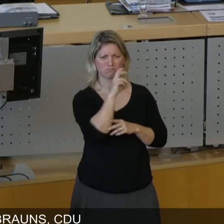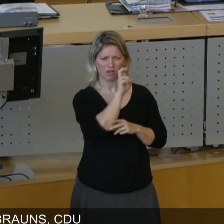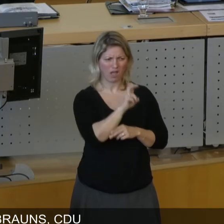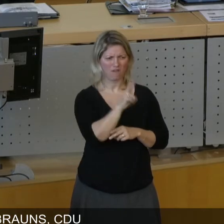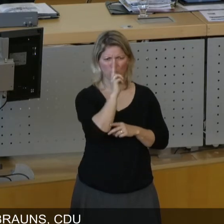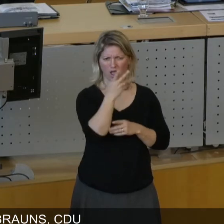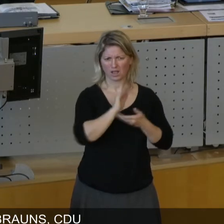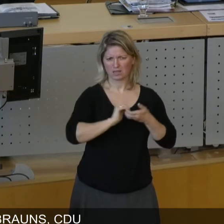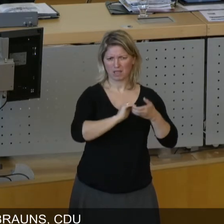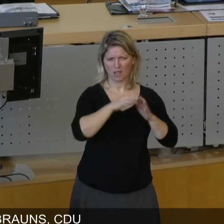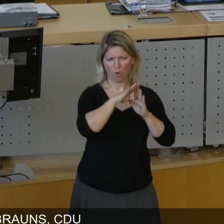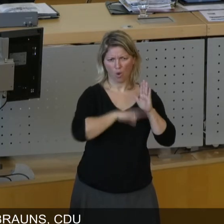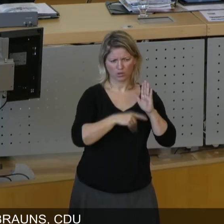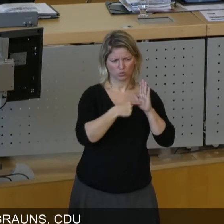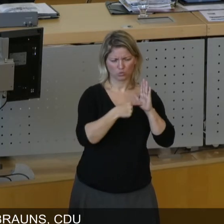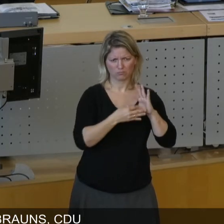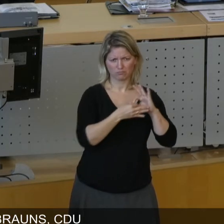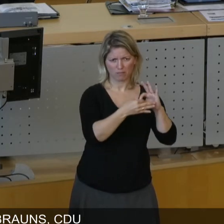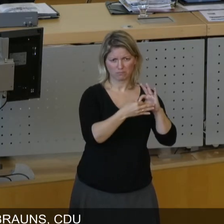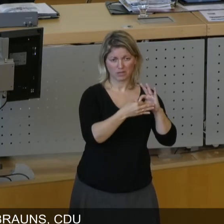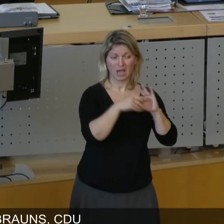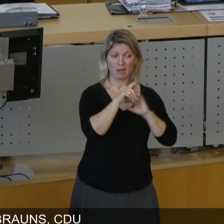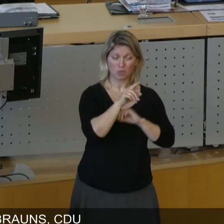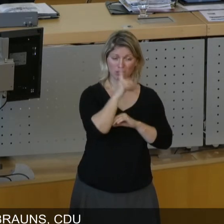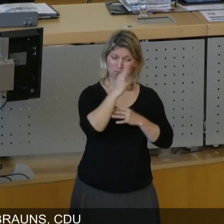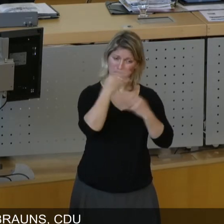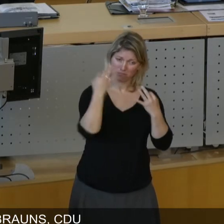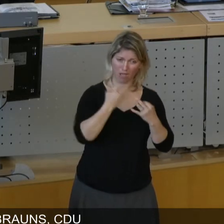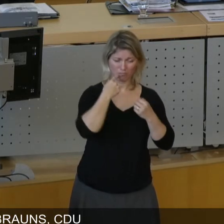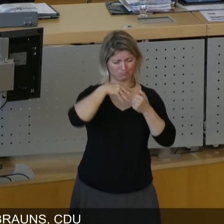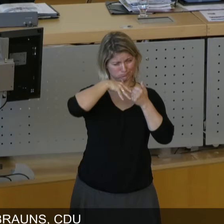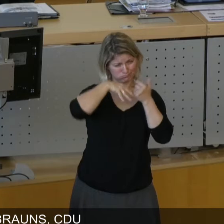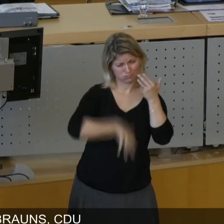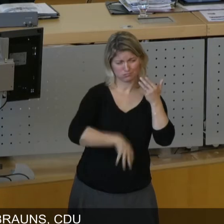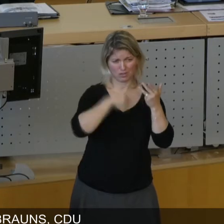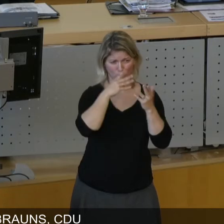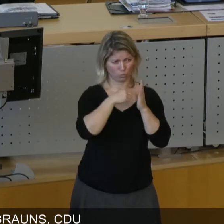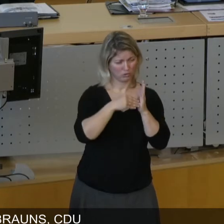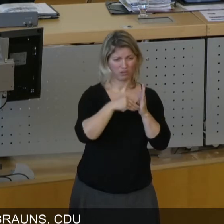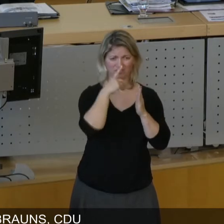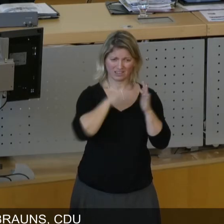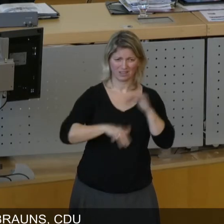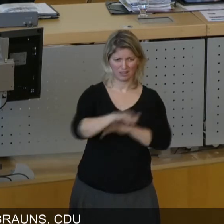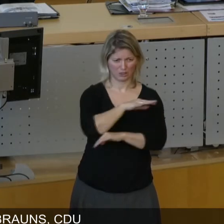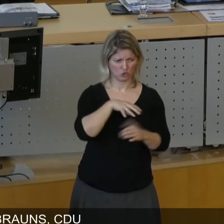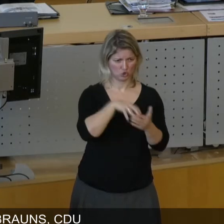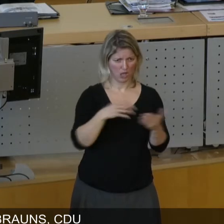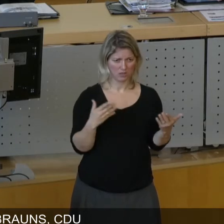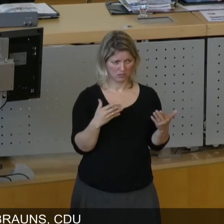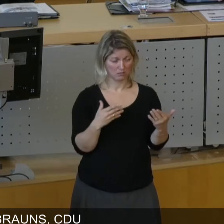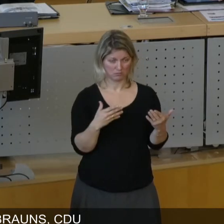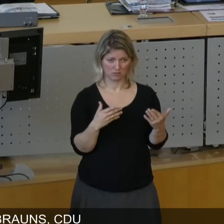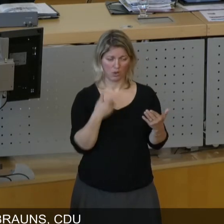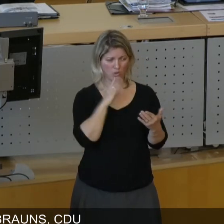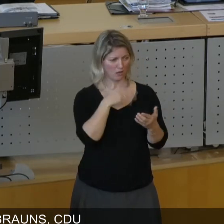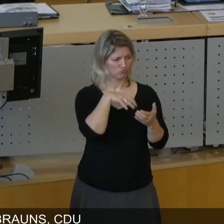eine gehörige Anzahl von Unterschriften braucht, jedenfalls stadtweit. Bei den Stadt-,